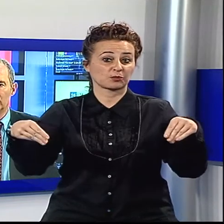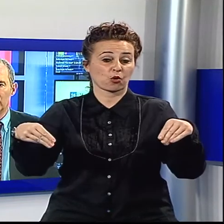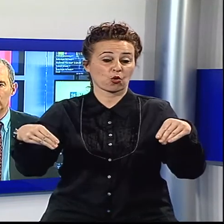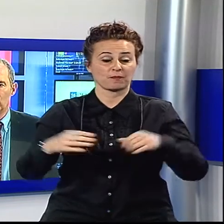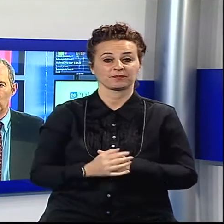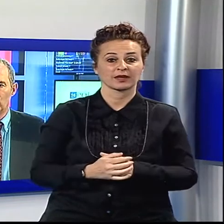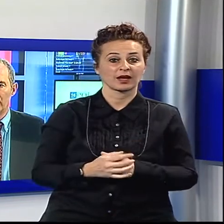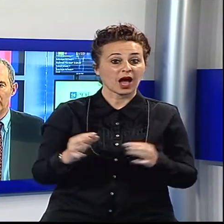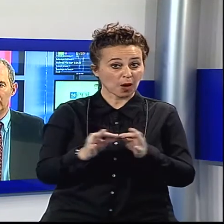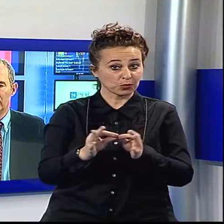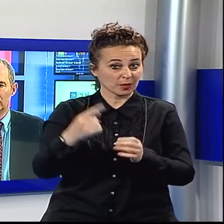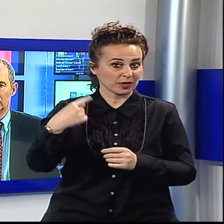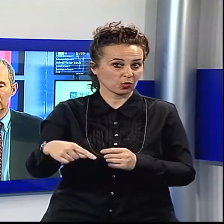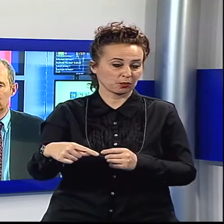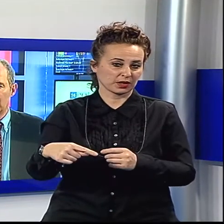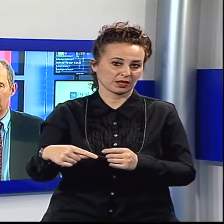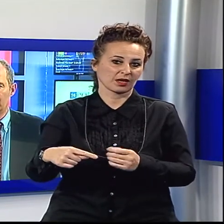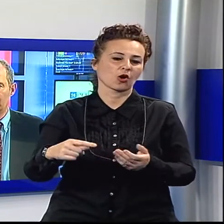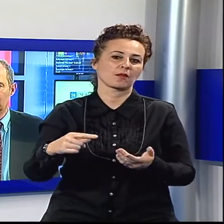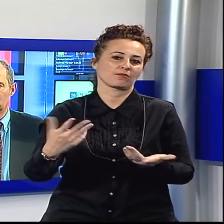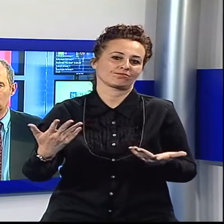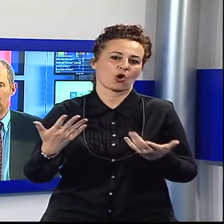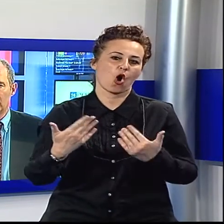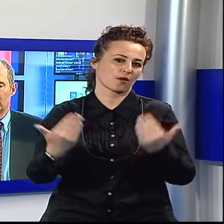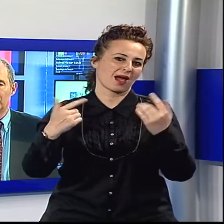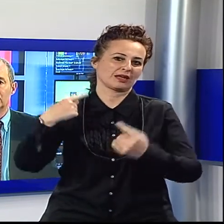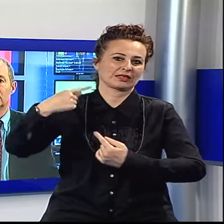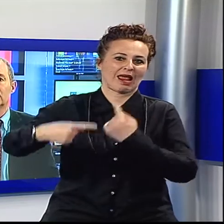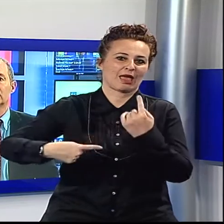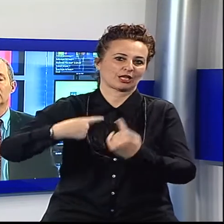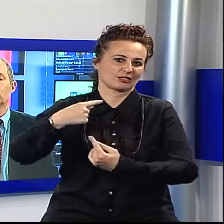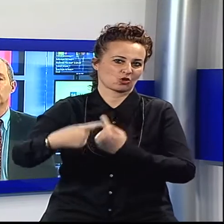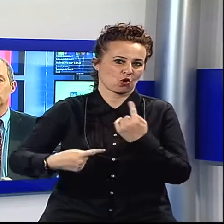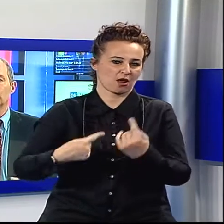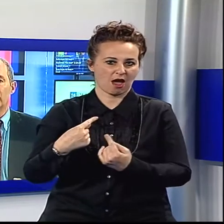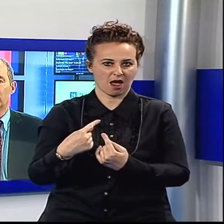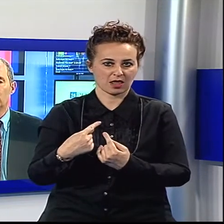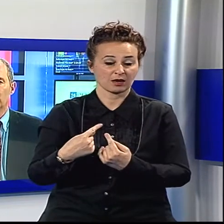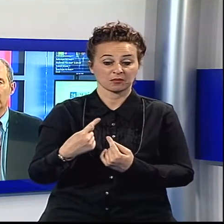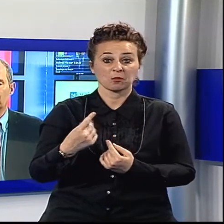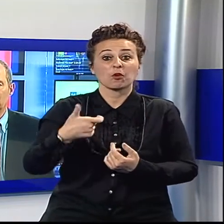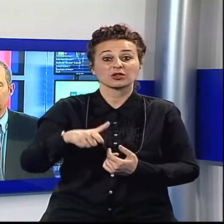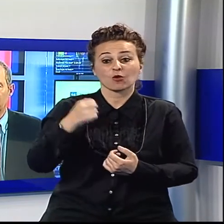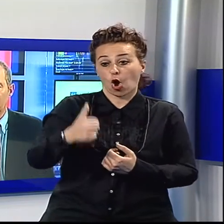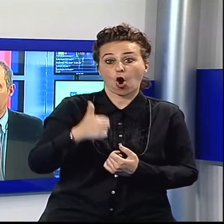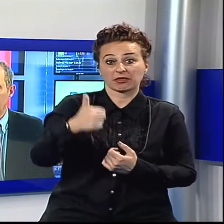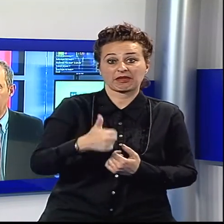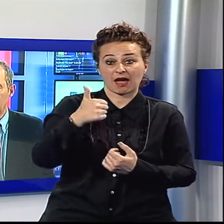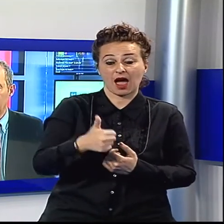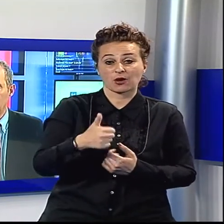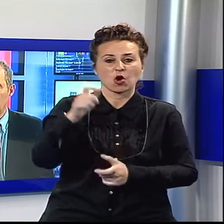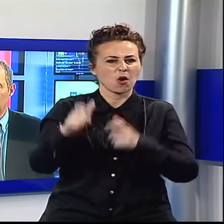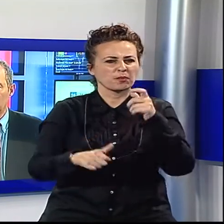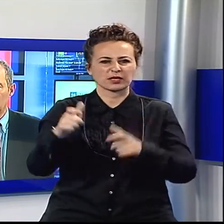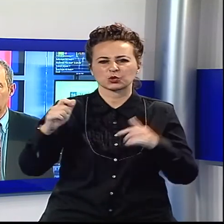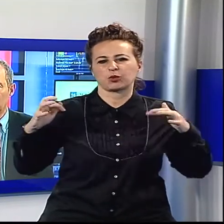diventato ormai tradizionale per Lucca, la Kermesse dedicata al tatuaggio che ogni anno attira migliaia e migliaia